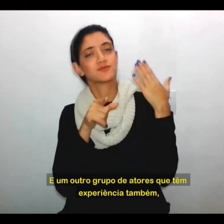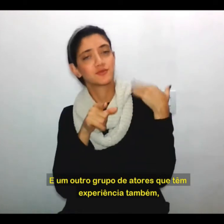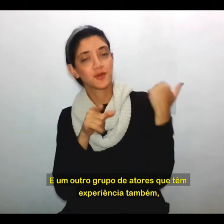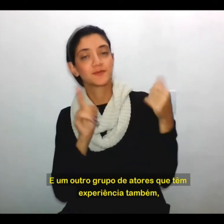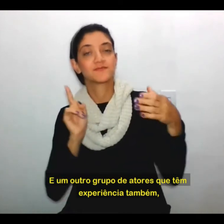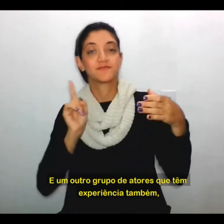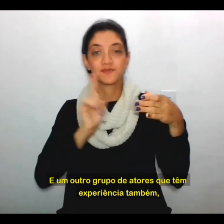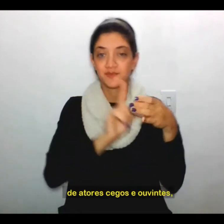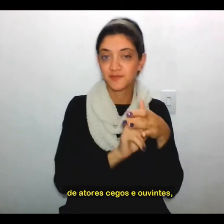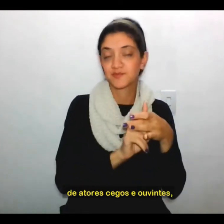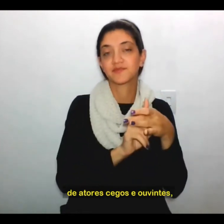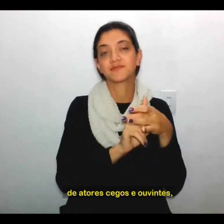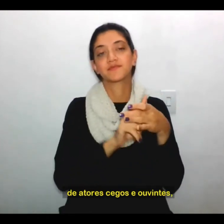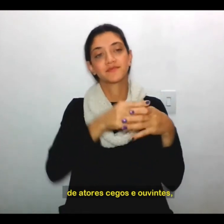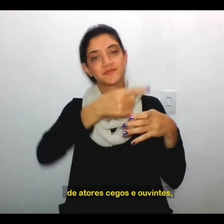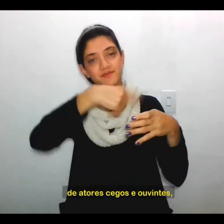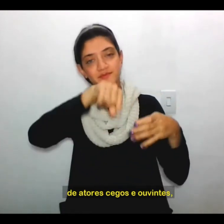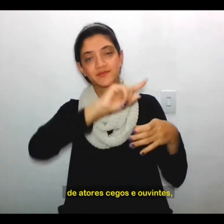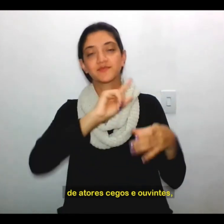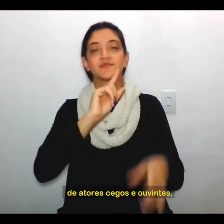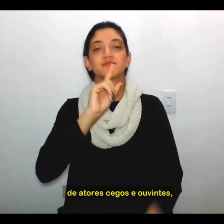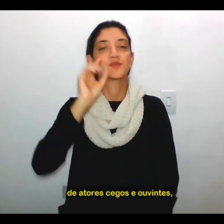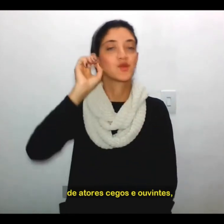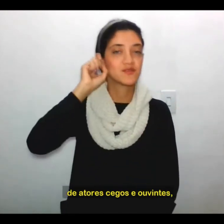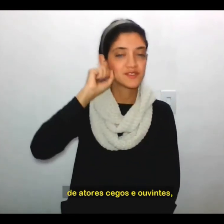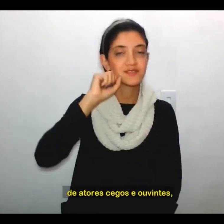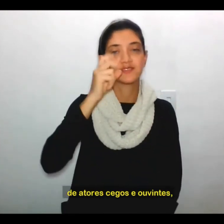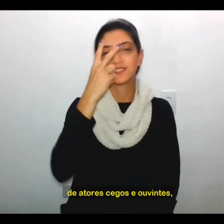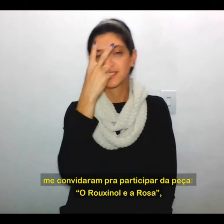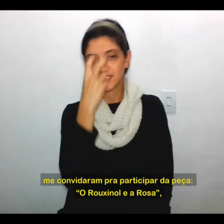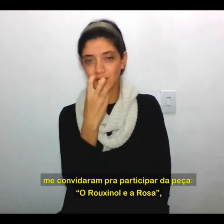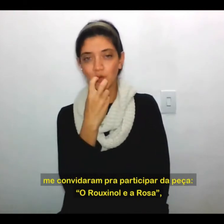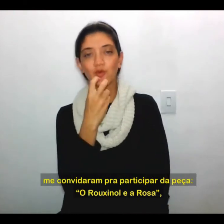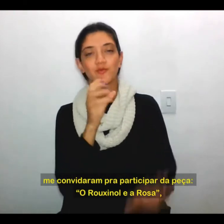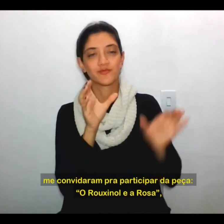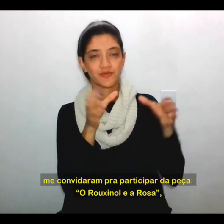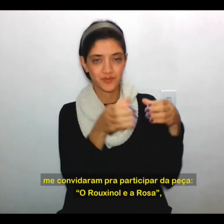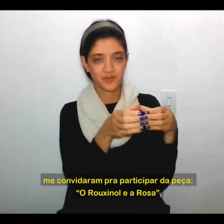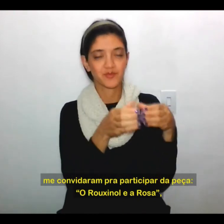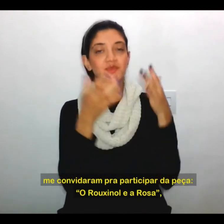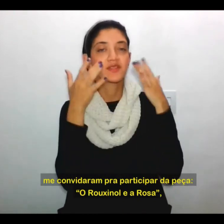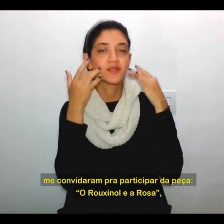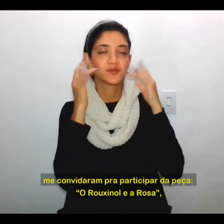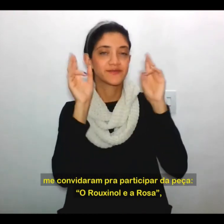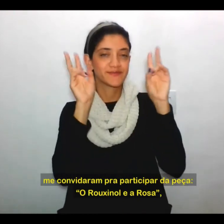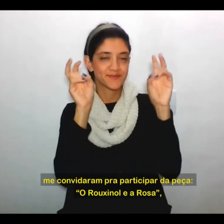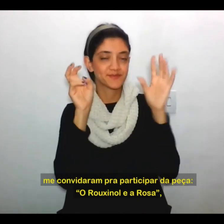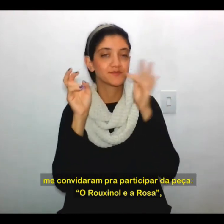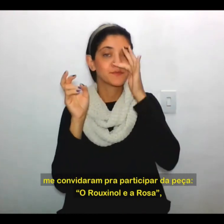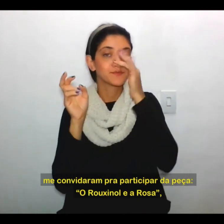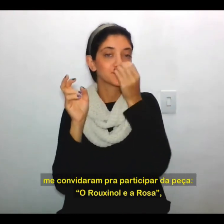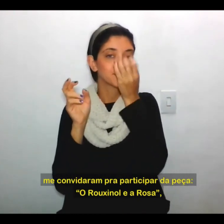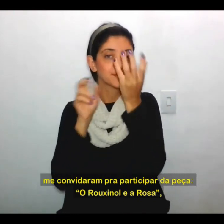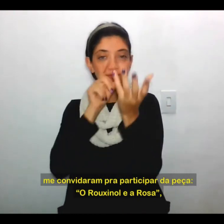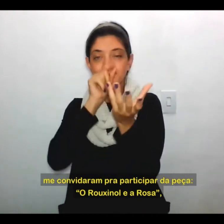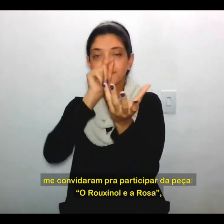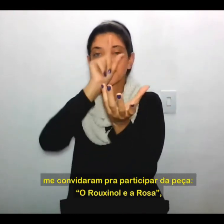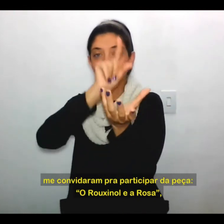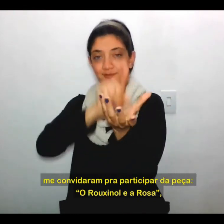teatro também, de atores cegos e ouvintes, me convidaram também para participar da peça O Rochnol e a